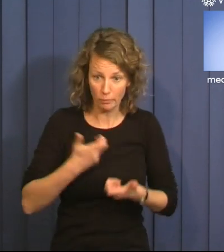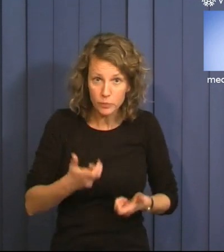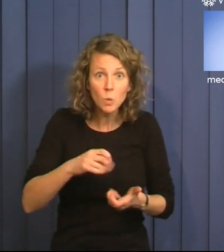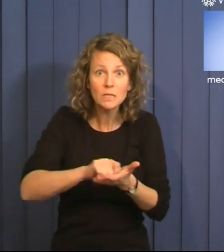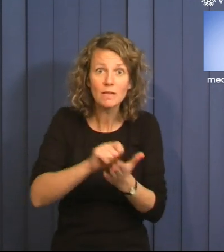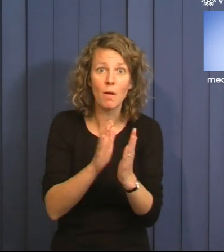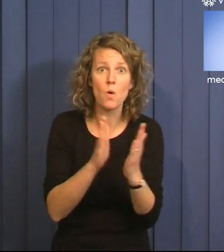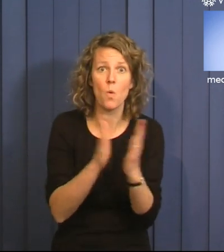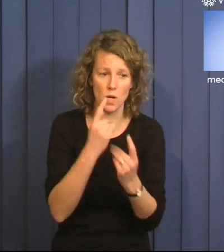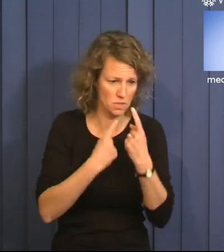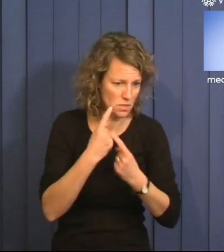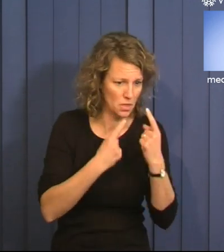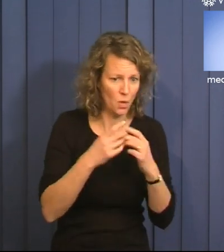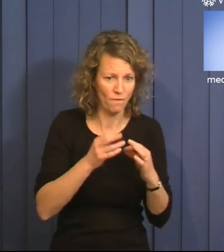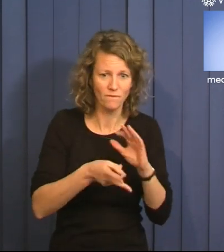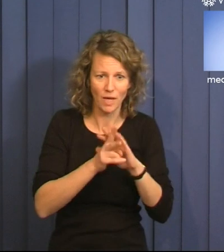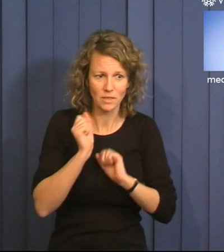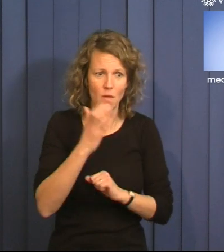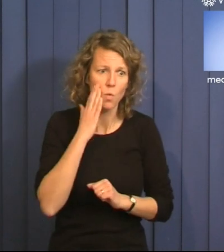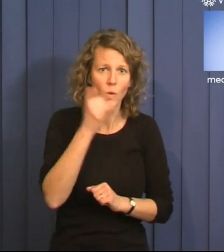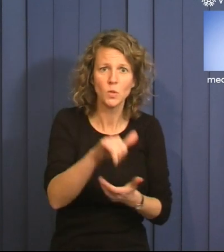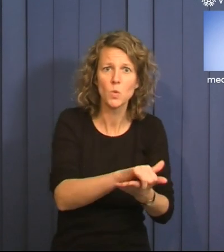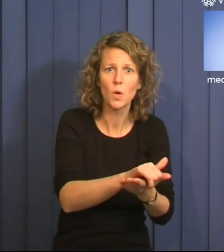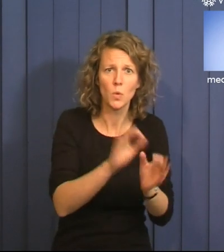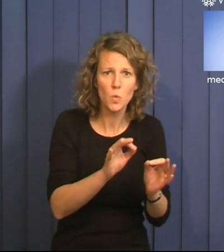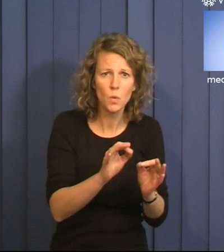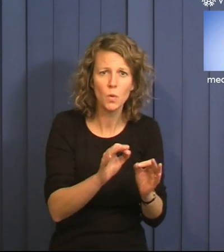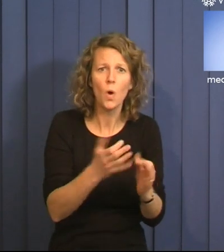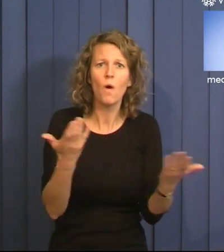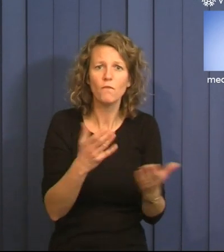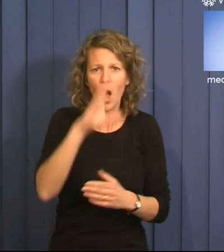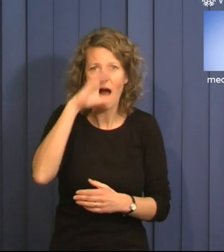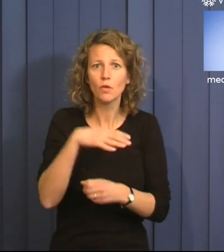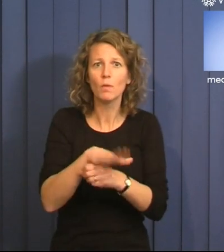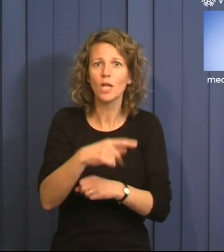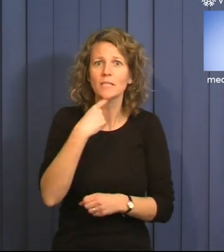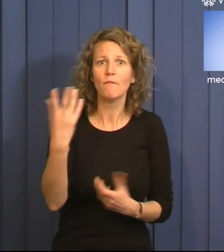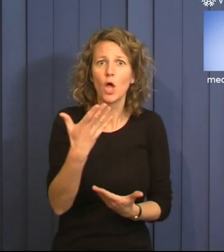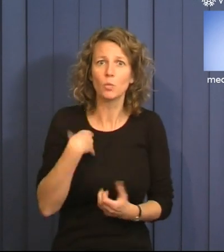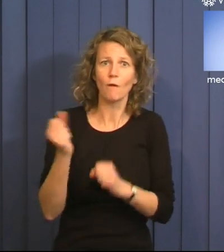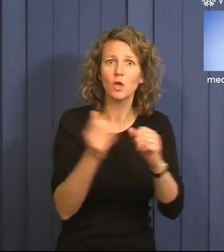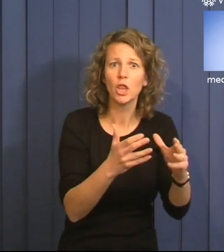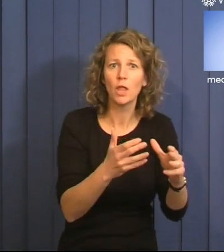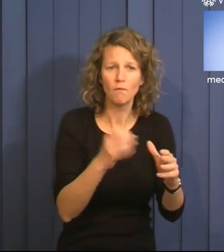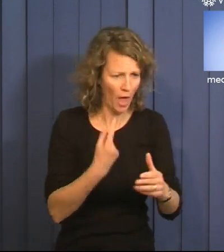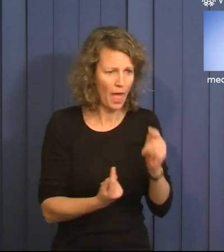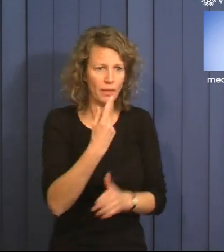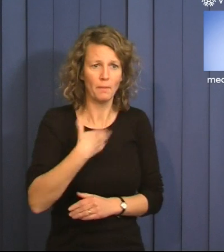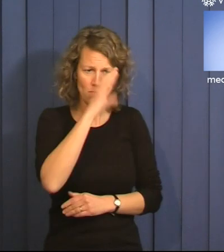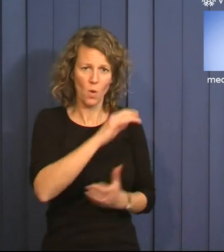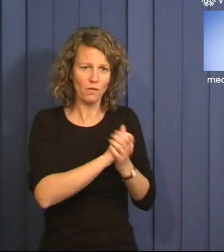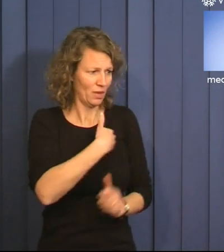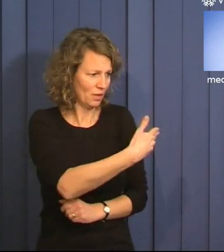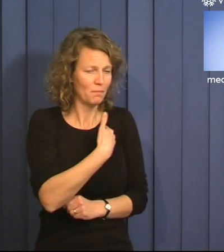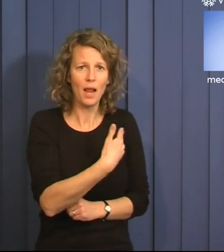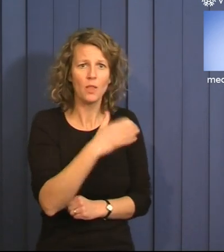skriver en bok. Och vad fan ska jag bo i New York? Och vad ska Aftonbladet säga? Och hur ska det gå med min relation om jag